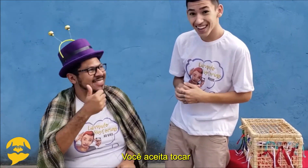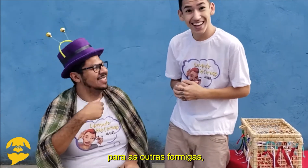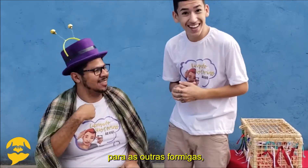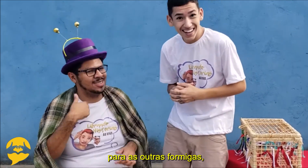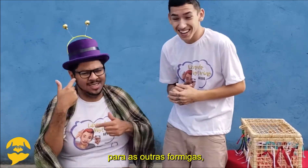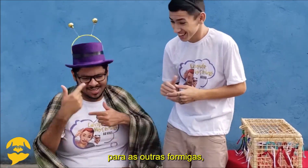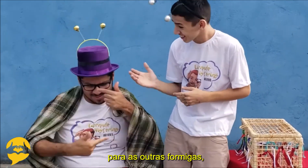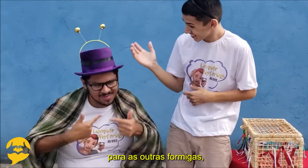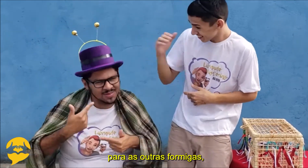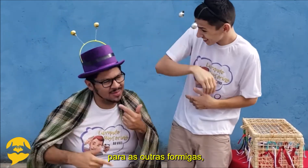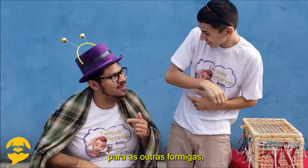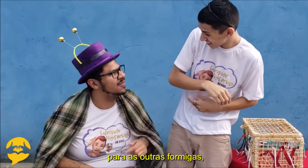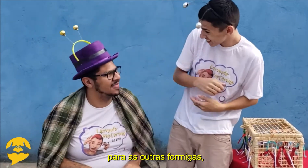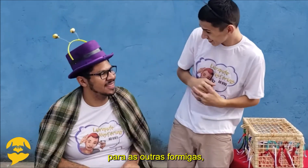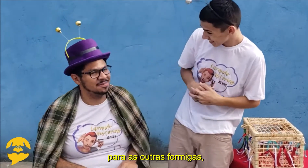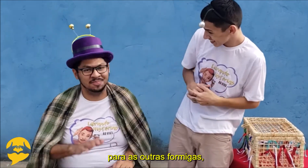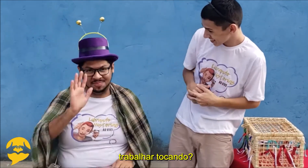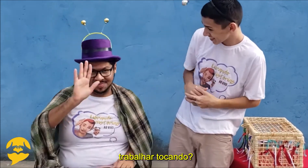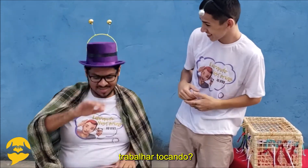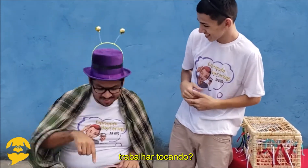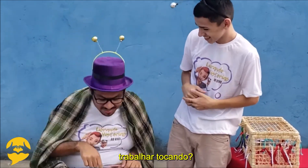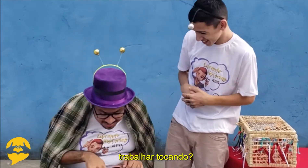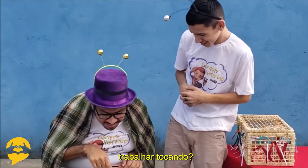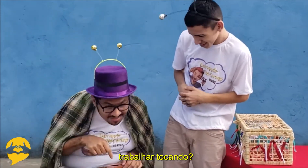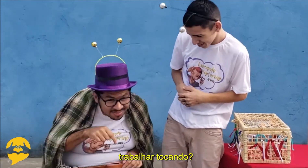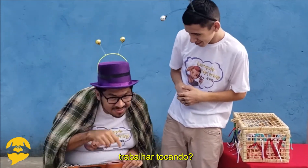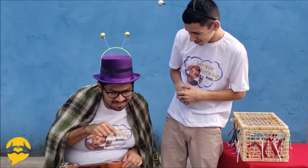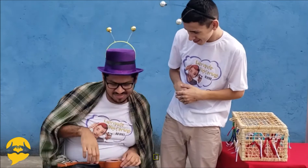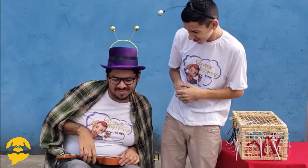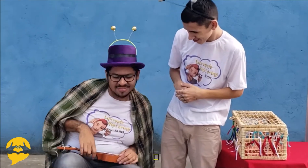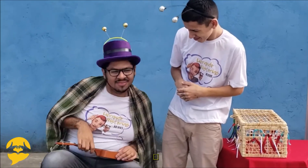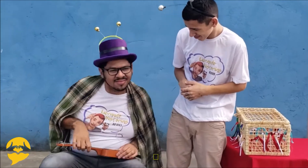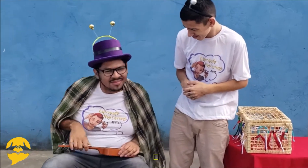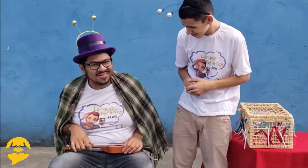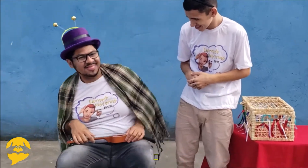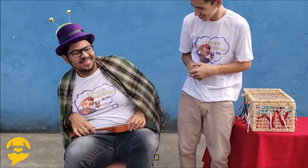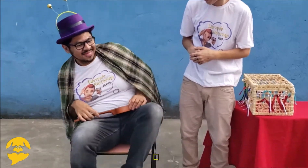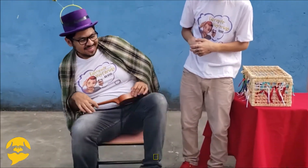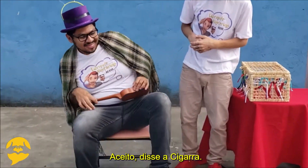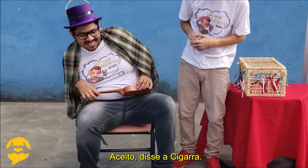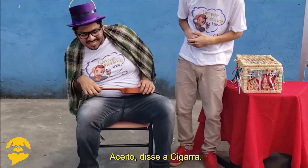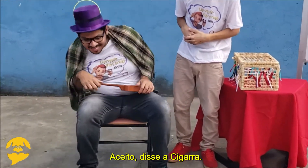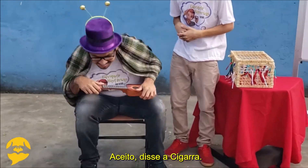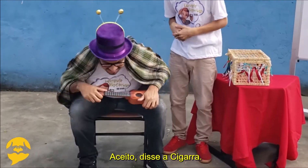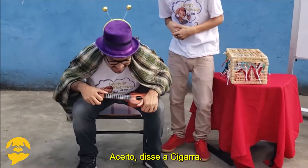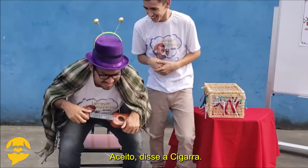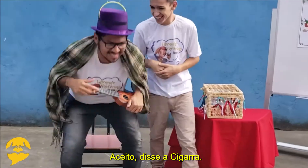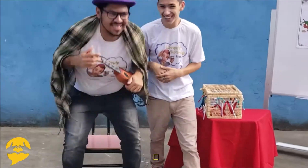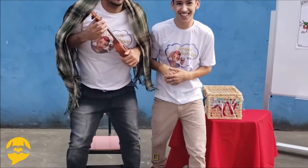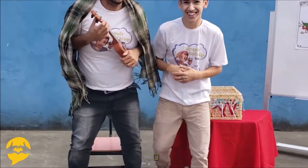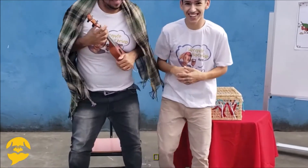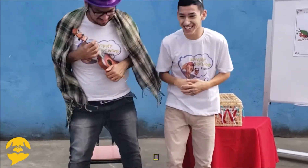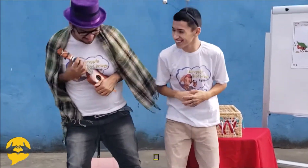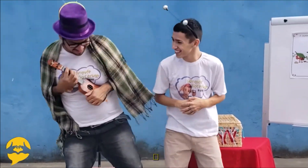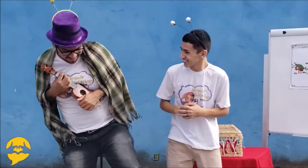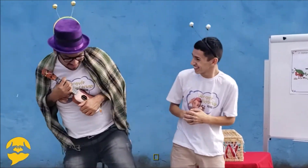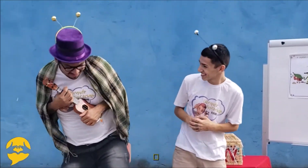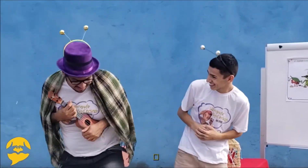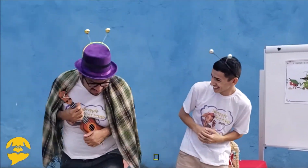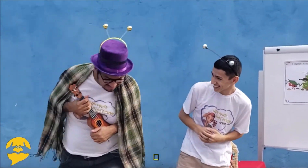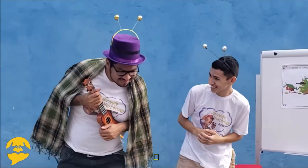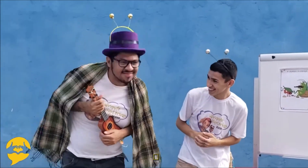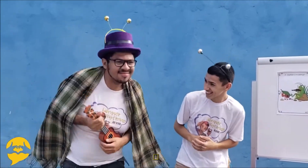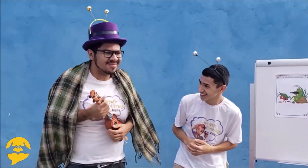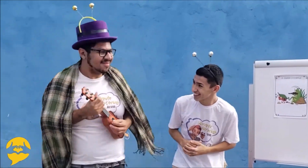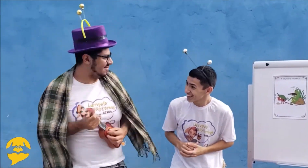tocar para as outras formigas? Trabalhar tocando? Carlos pega o violão do colo. Aceito, disse a cigarra. Tira os pés da bacia